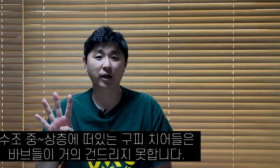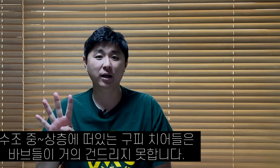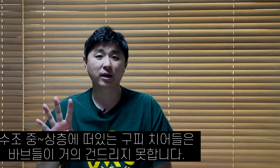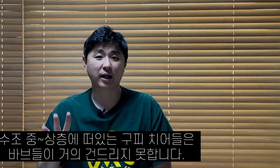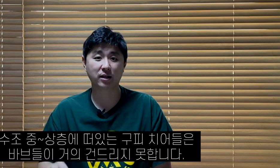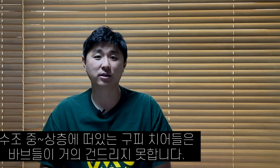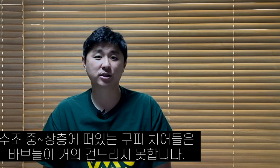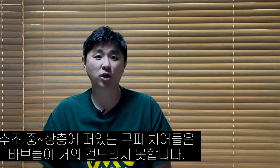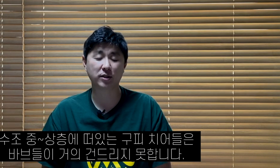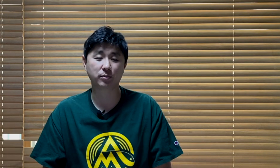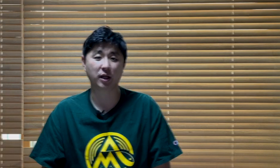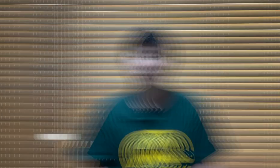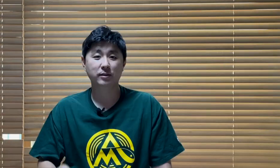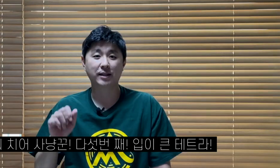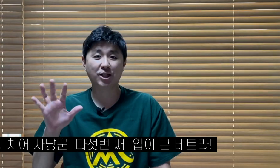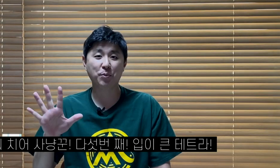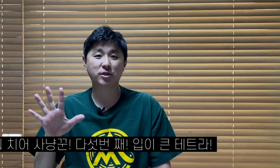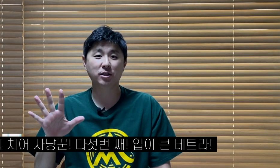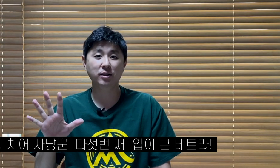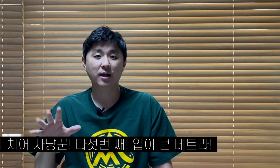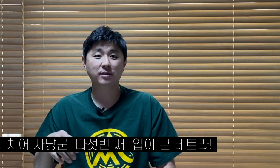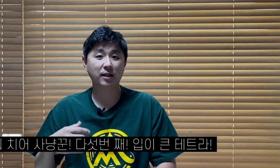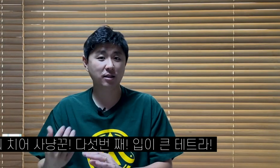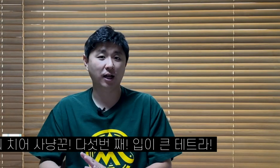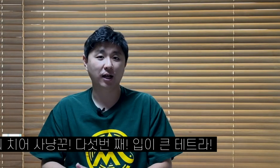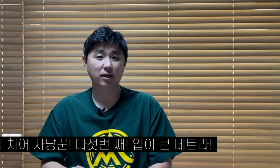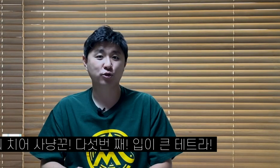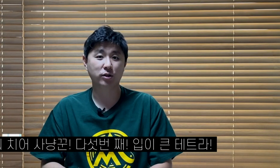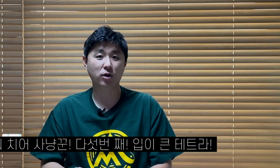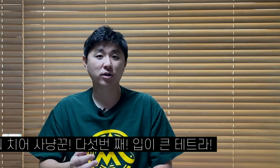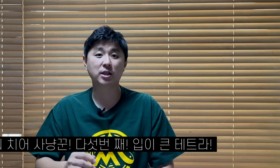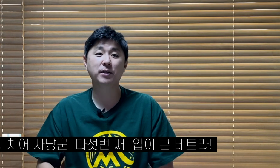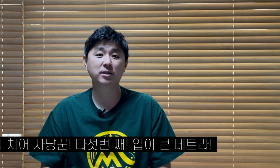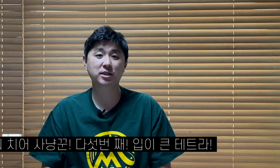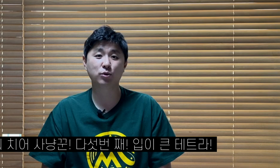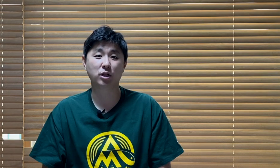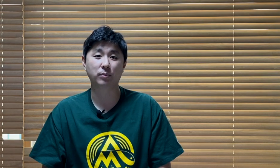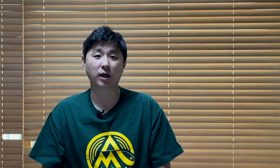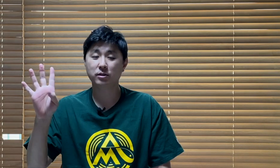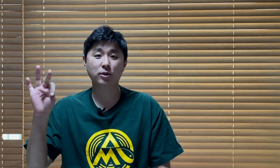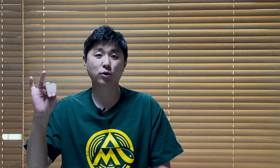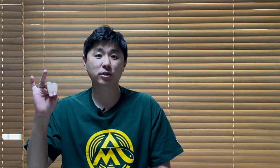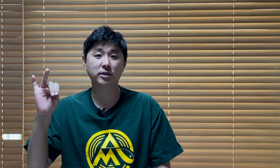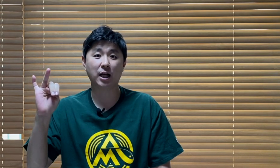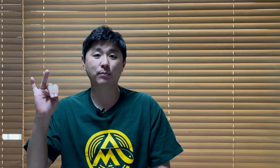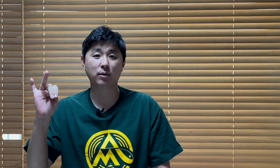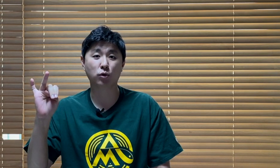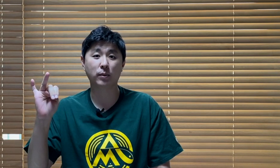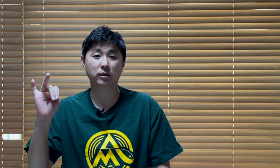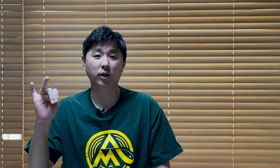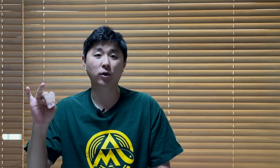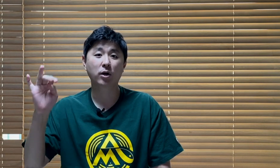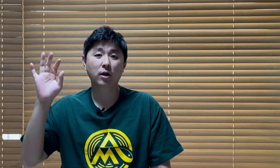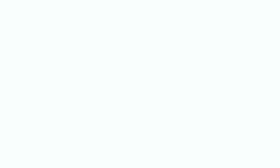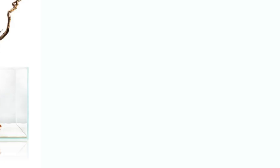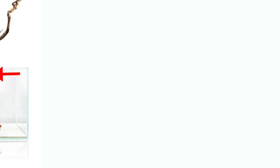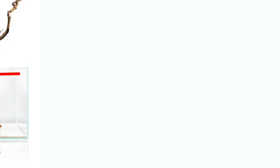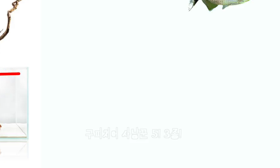랭크를 시켜봤습니다. 네 다섯번째는 테트라 중에서 입이 큰 친구들입니다. 세종을 제가 한 번에 묶어봤는데요. 몽코샤,